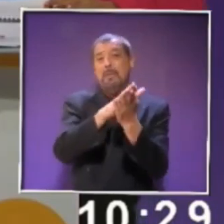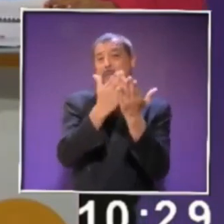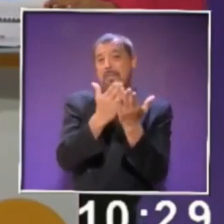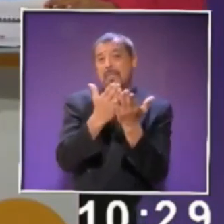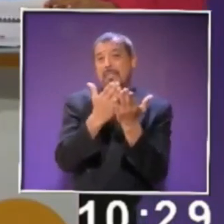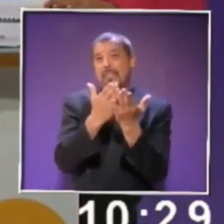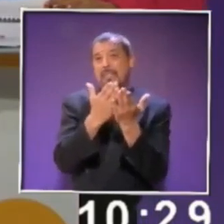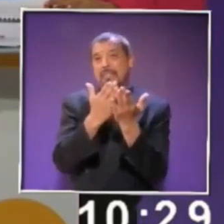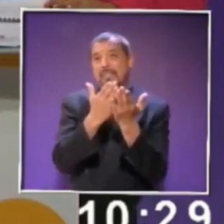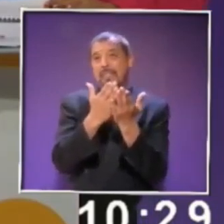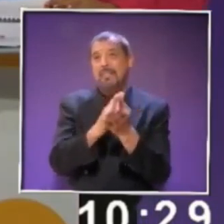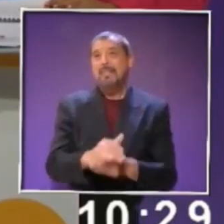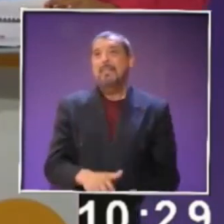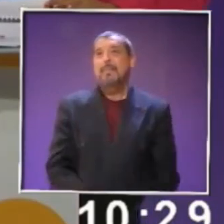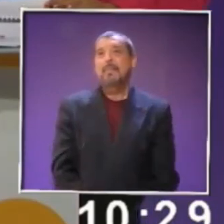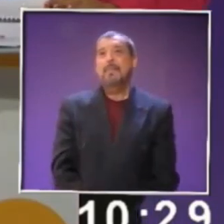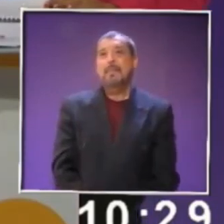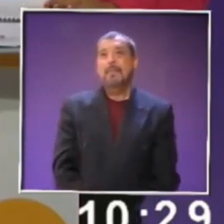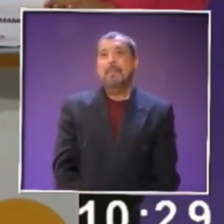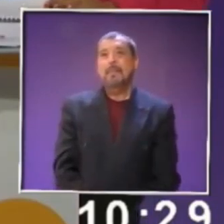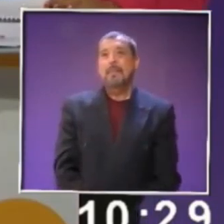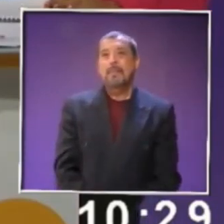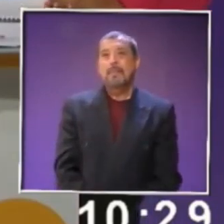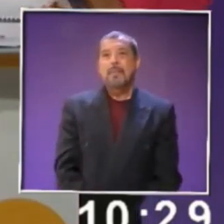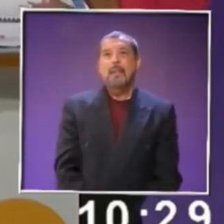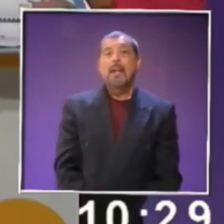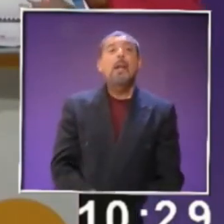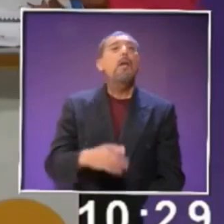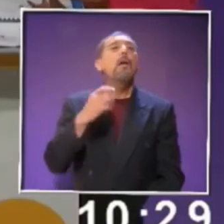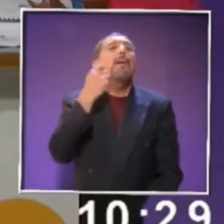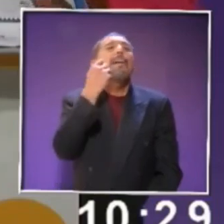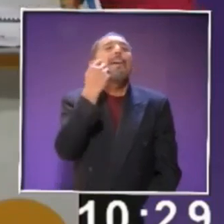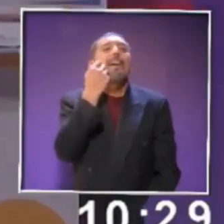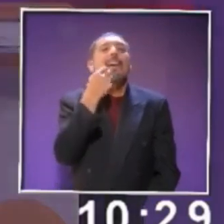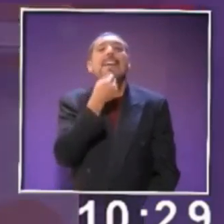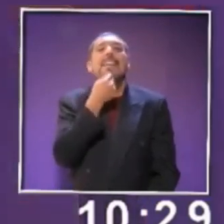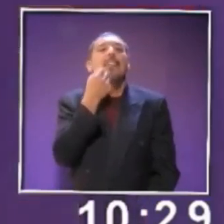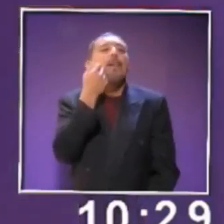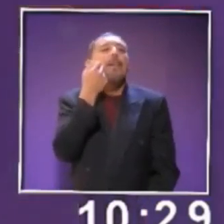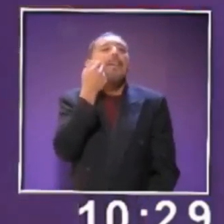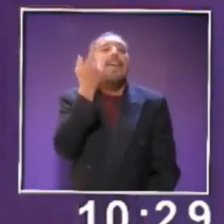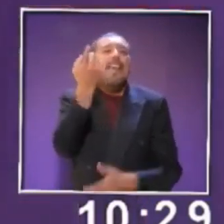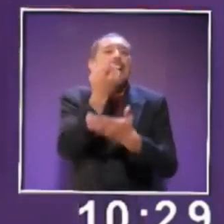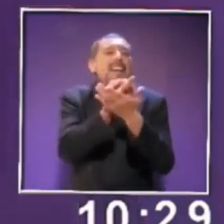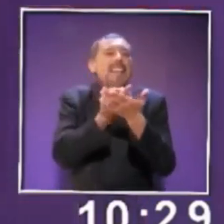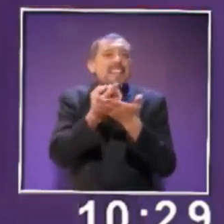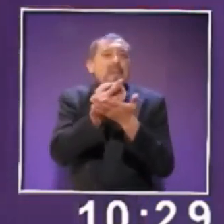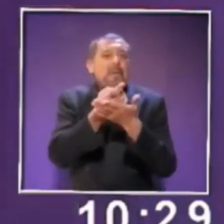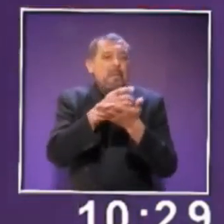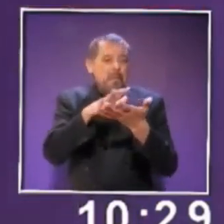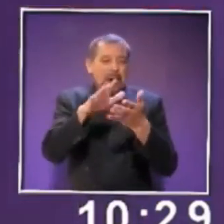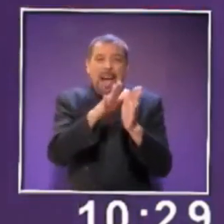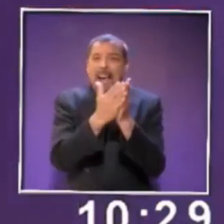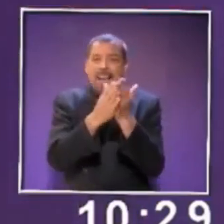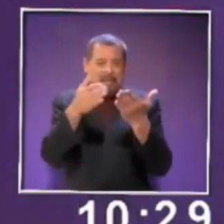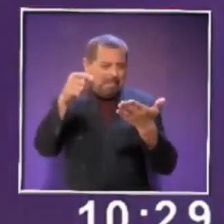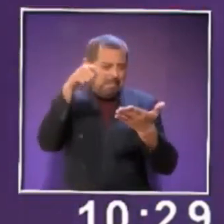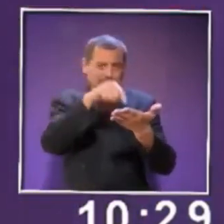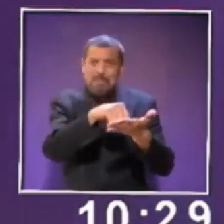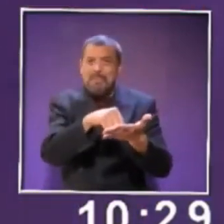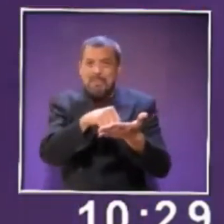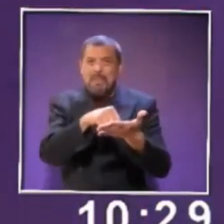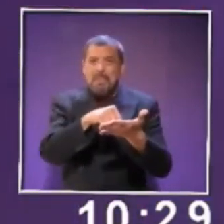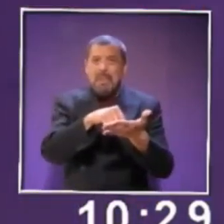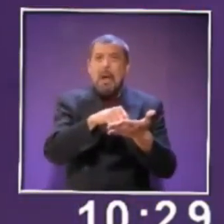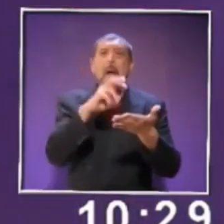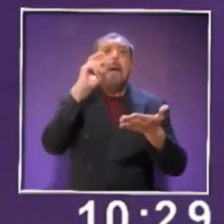creatividad. Así es, lo que el niño quiera dibujar en ese espacio. Mami y papi, observen cómo realiza su